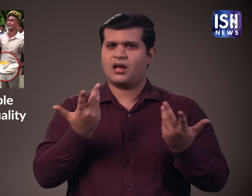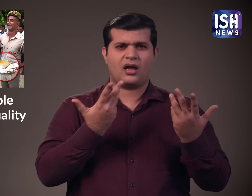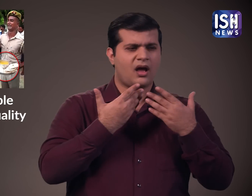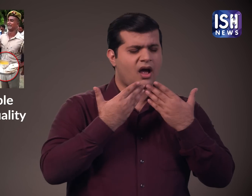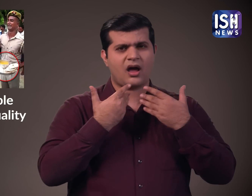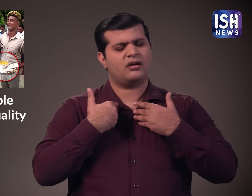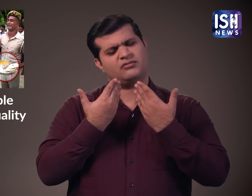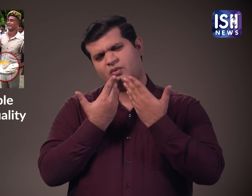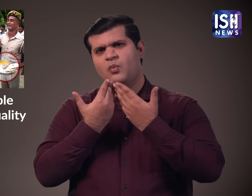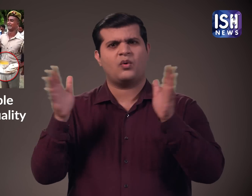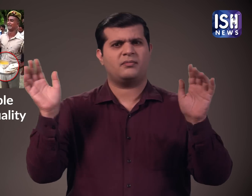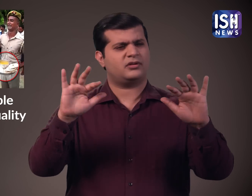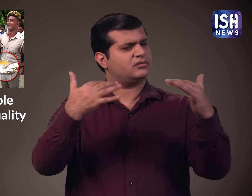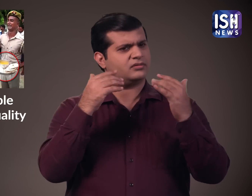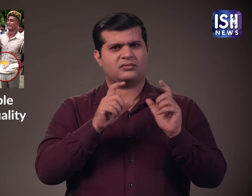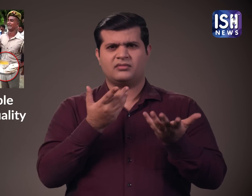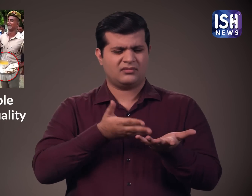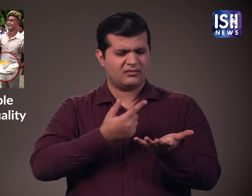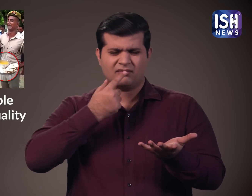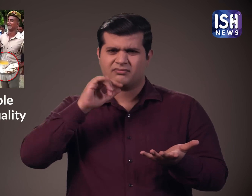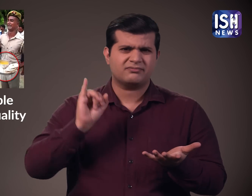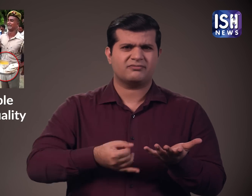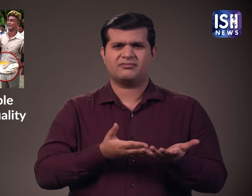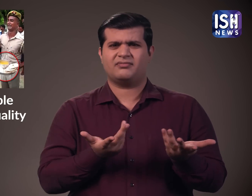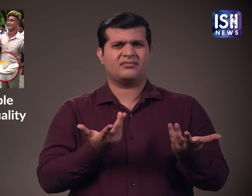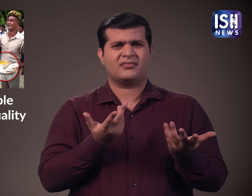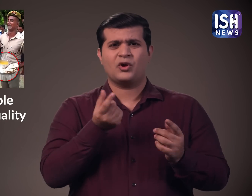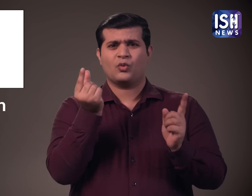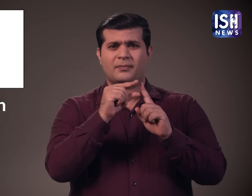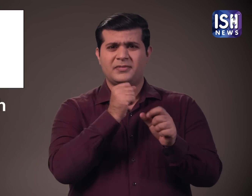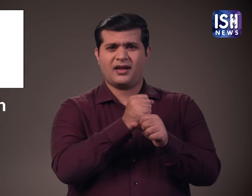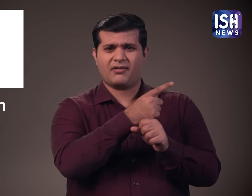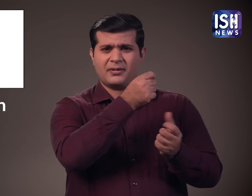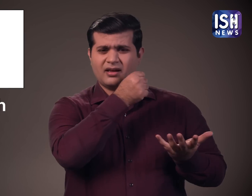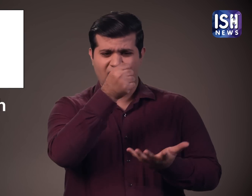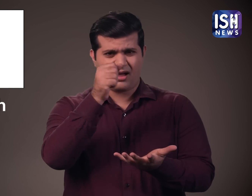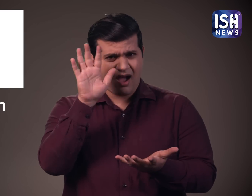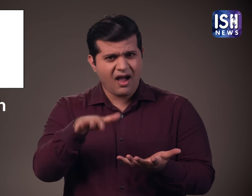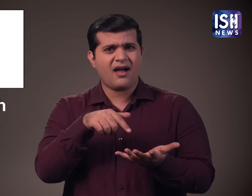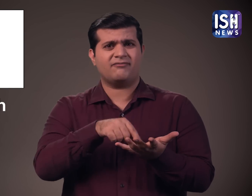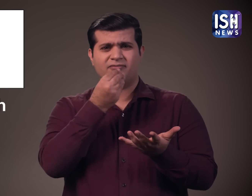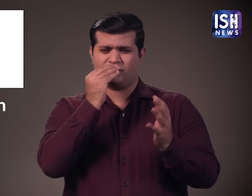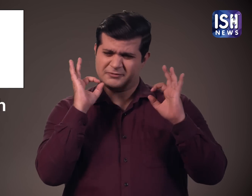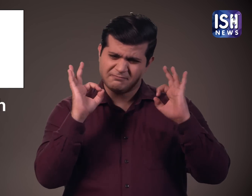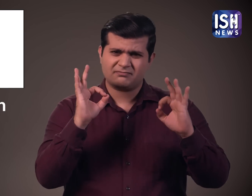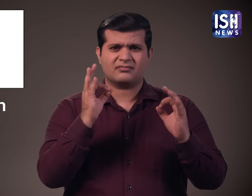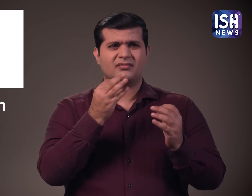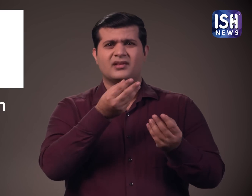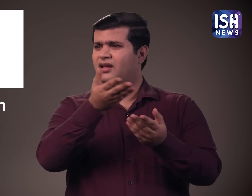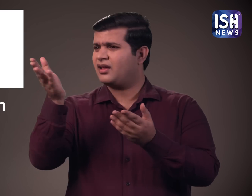आखिरकार उन्होंने खाने की गुनवत्ता के पारे में लोगों के सामने खुल कर बात करने का फैसला किया रोते हुए उसने सवाल किया कि उन्हें